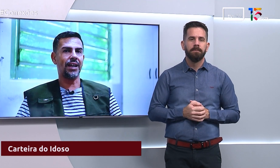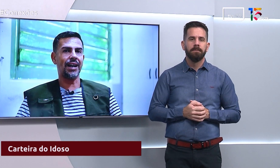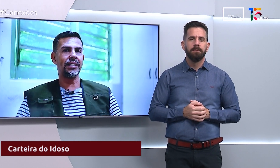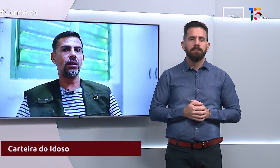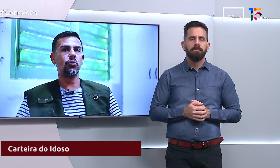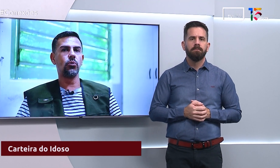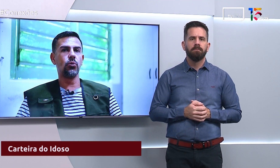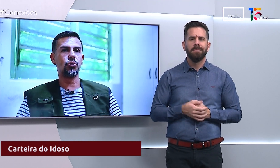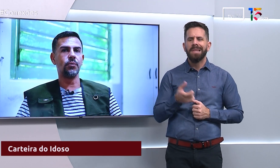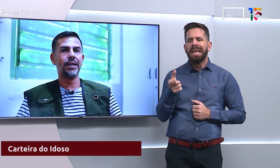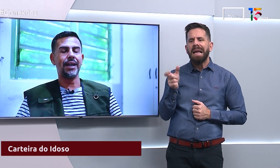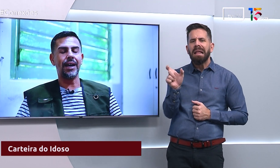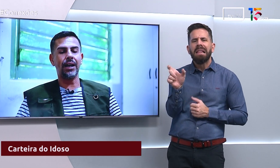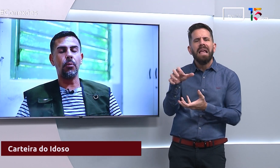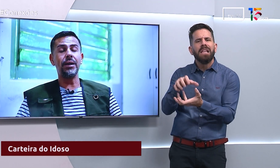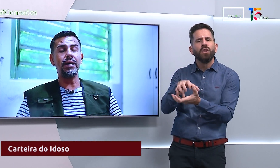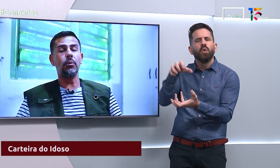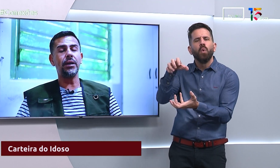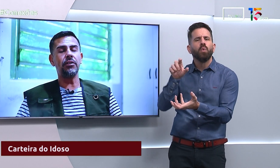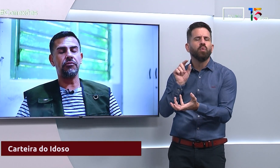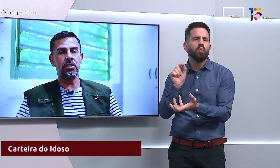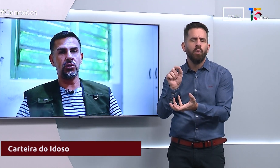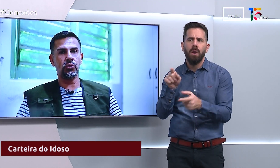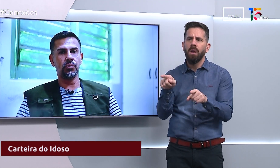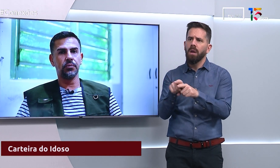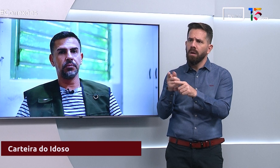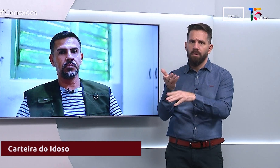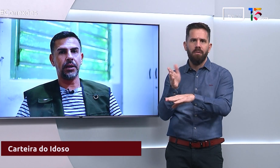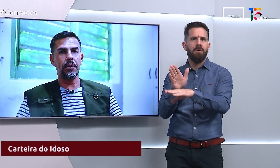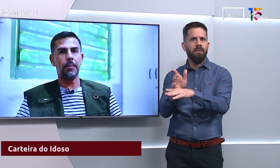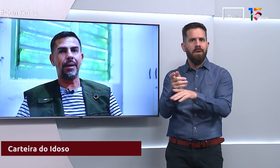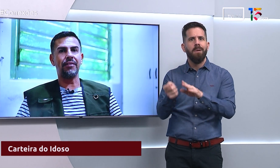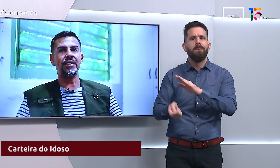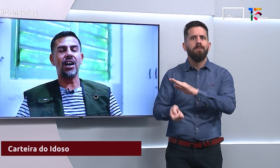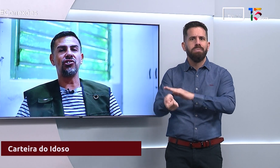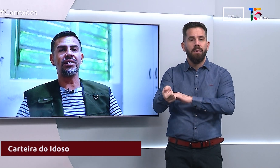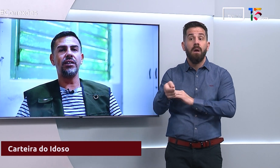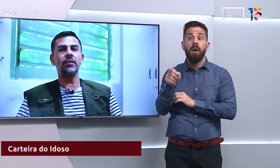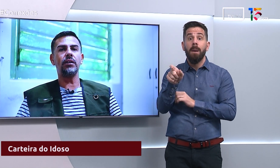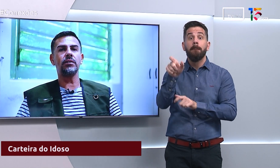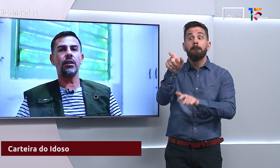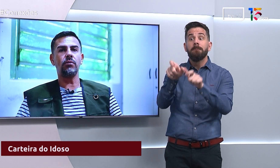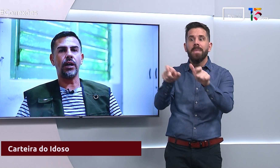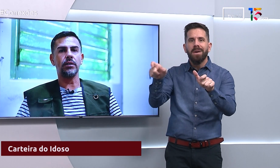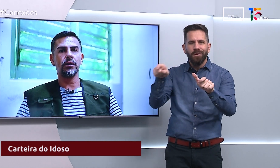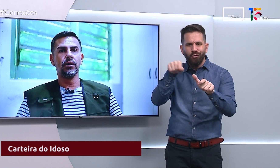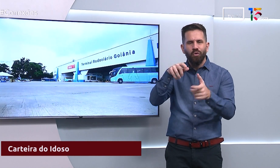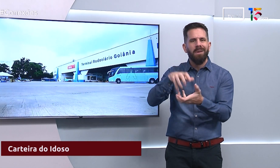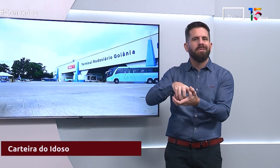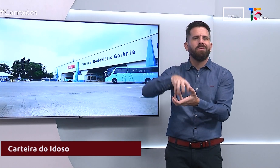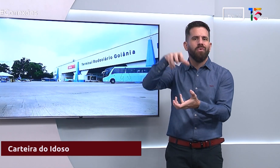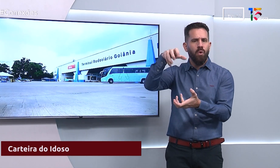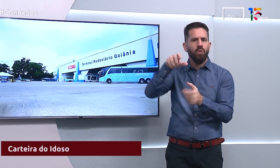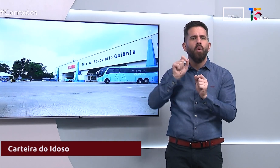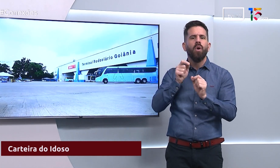A carteira do idoso, ele é um benefício para viagens interestaduais.